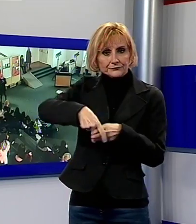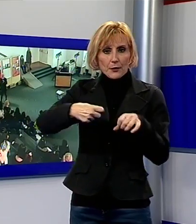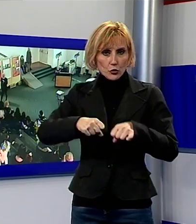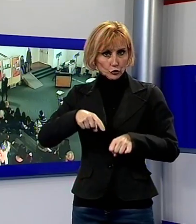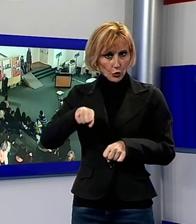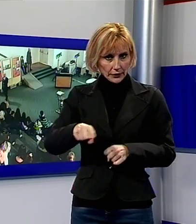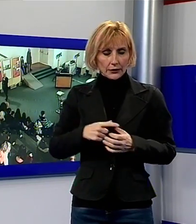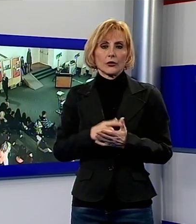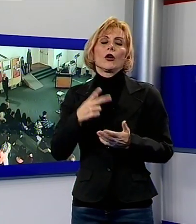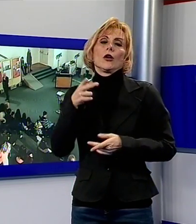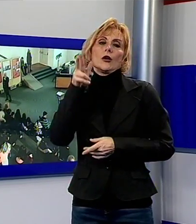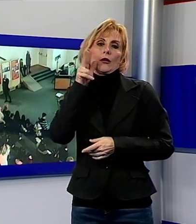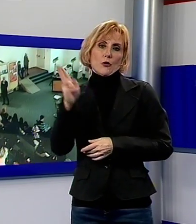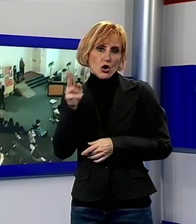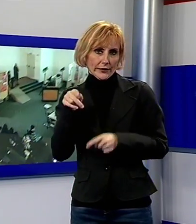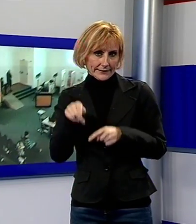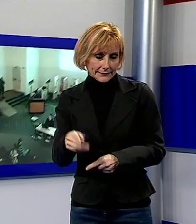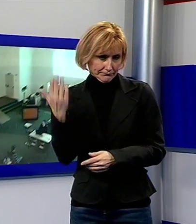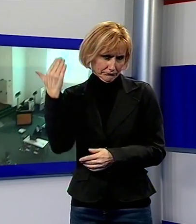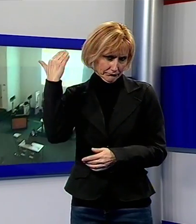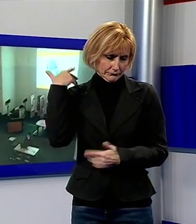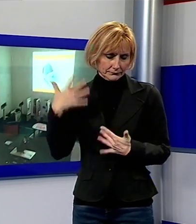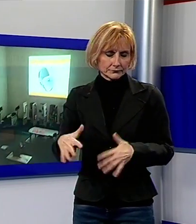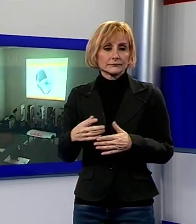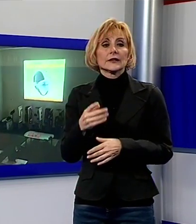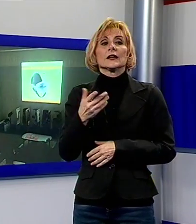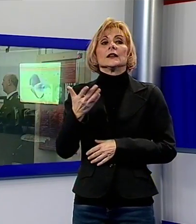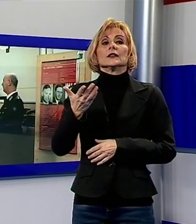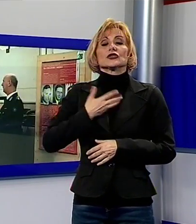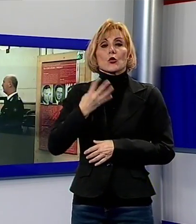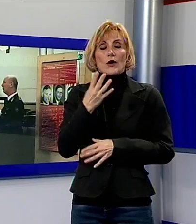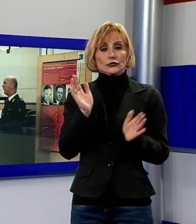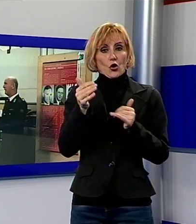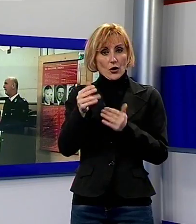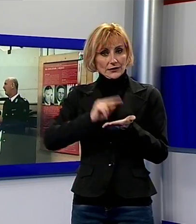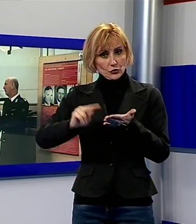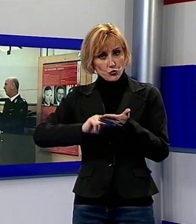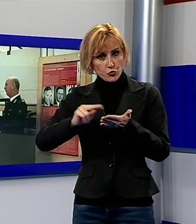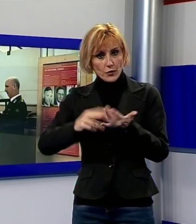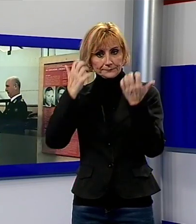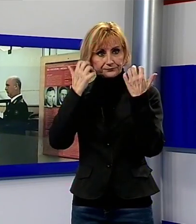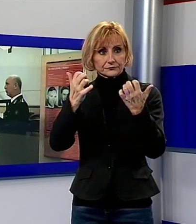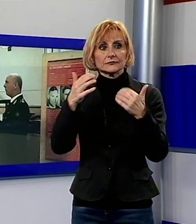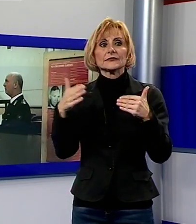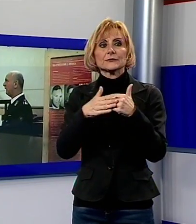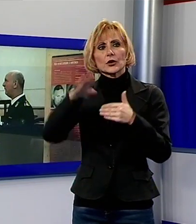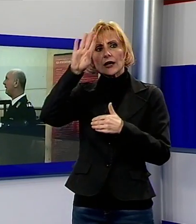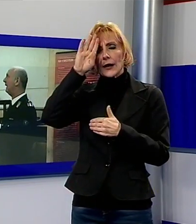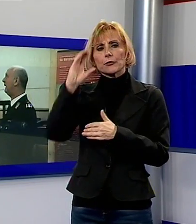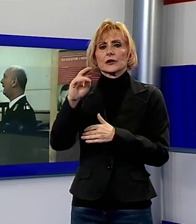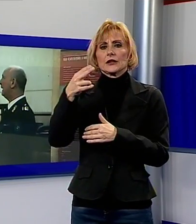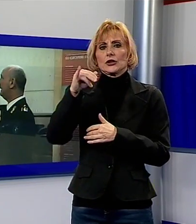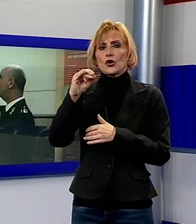'Istituto Galileo Chini di Lido di Camaiore, quattro classi hanno assistito all'incontro con l'ispettore capo della stradale di Lucca, Angelo Chiocca.